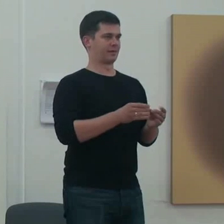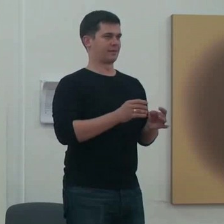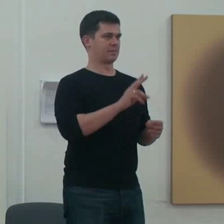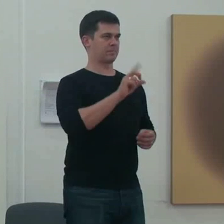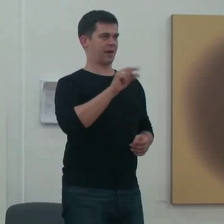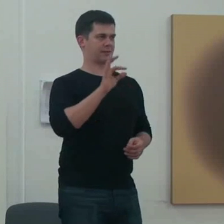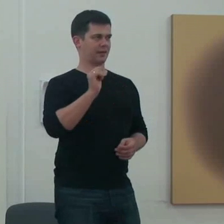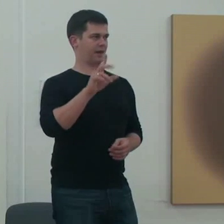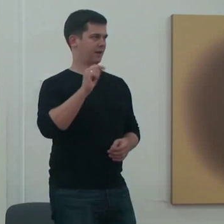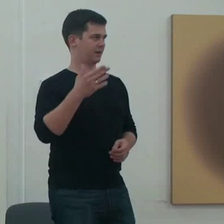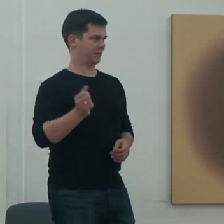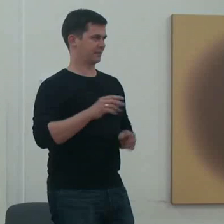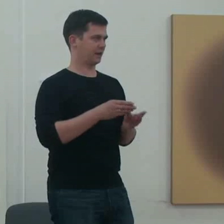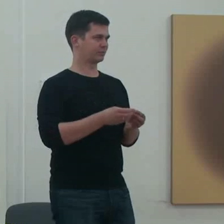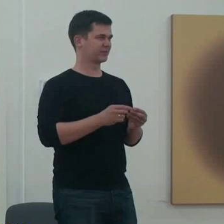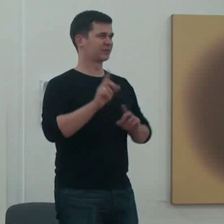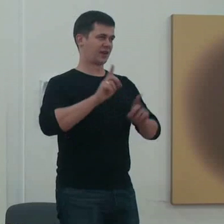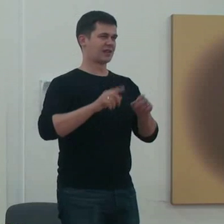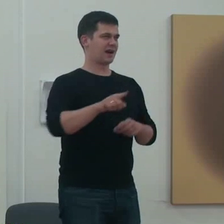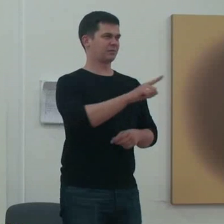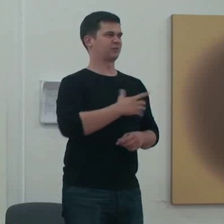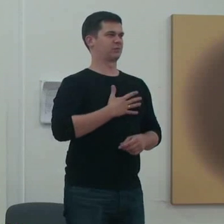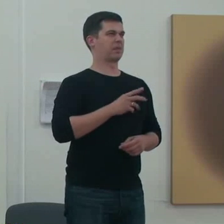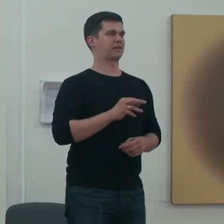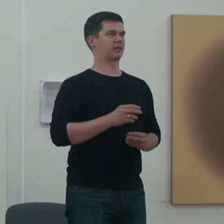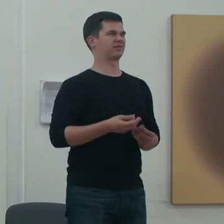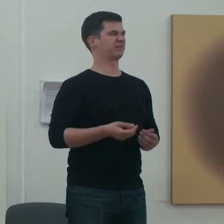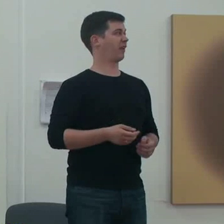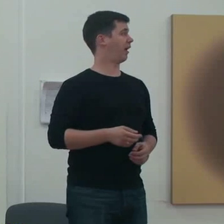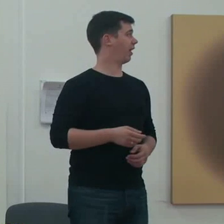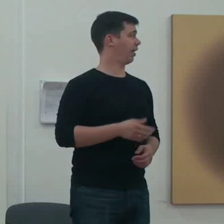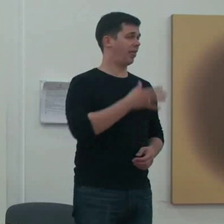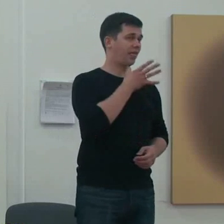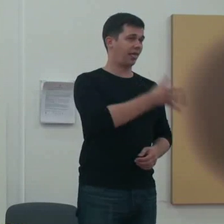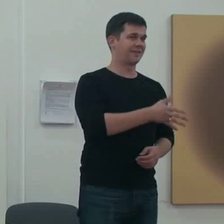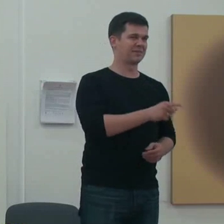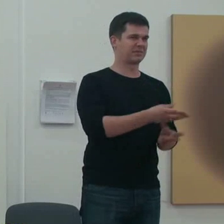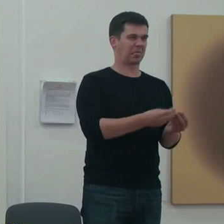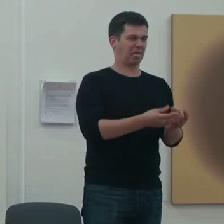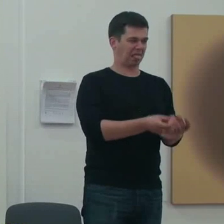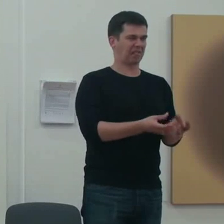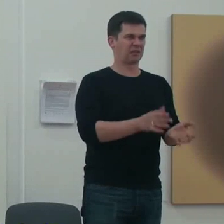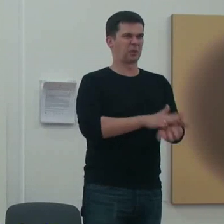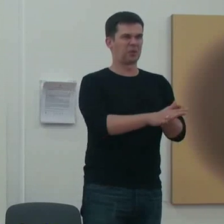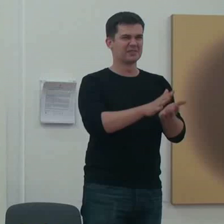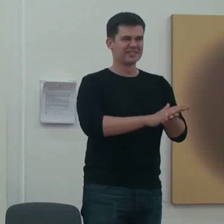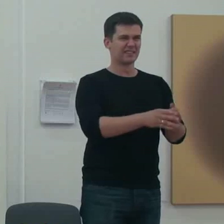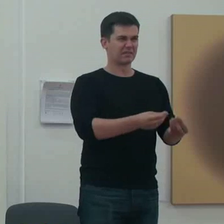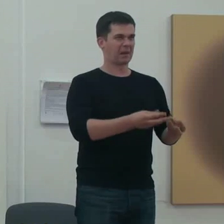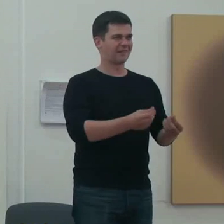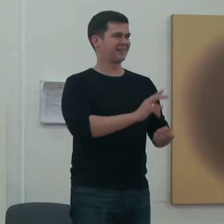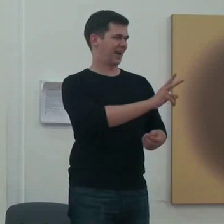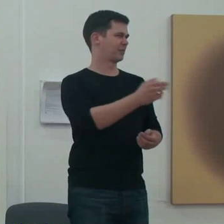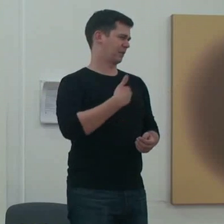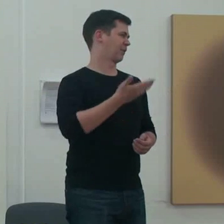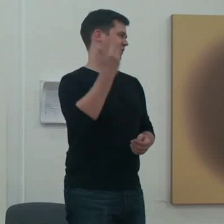Czasami plastelina kojarzy się źle, to zależy jakie kto ma doświadczenia z dzieciństwa, bo prawdopodobnie każdy